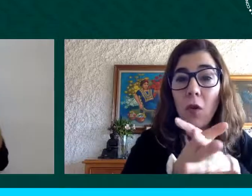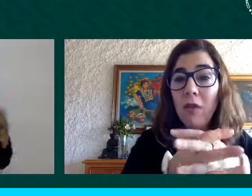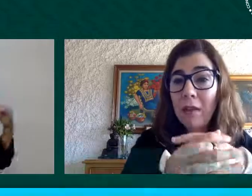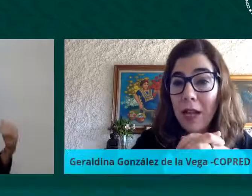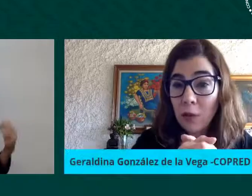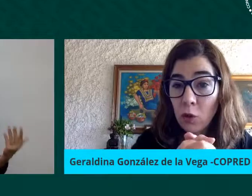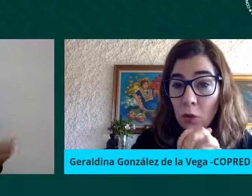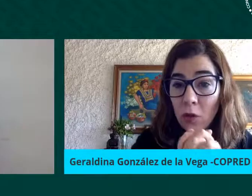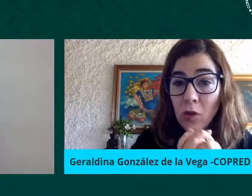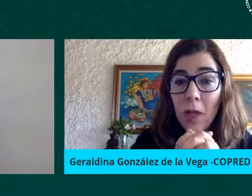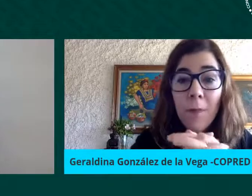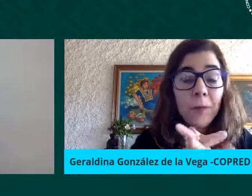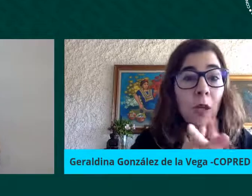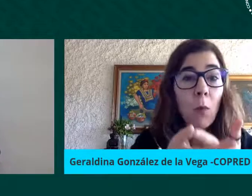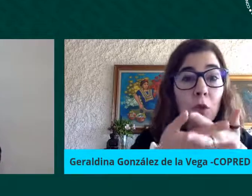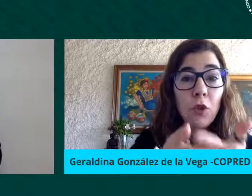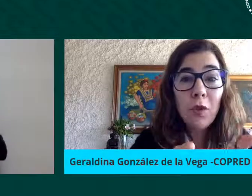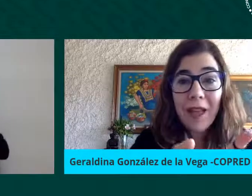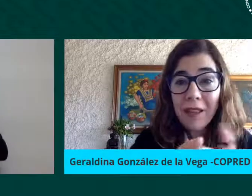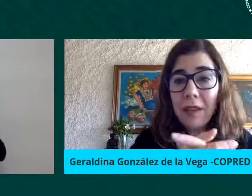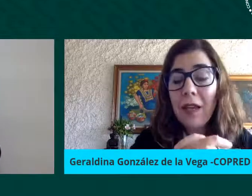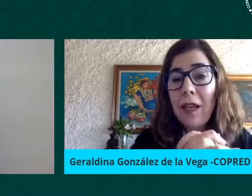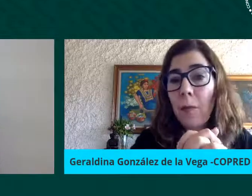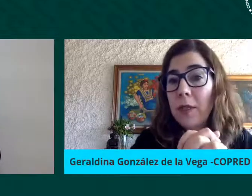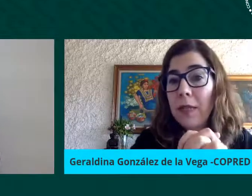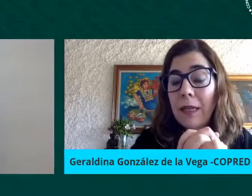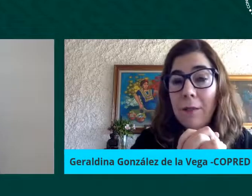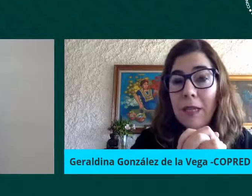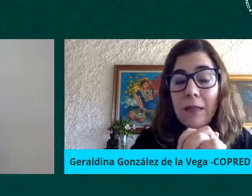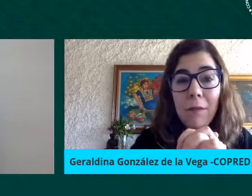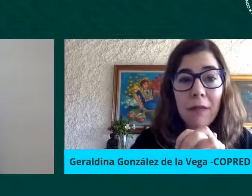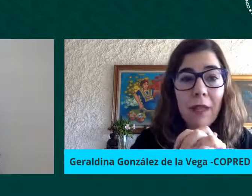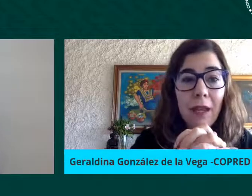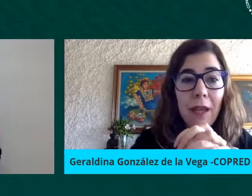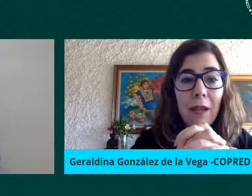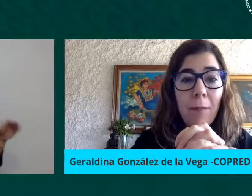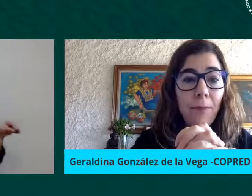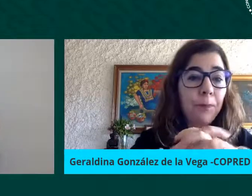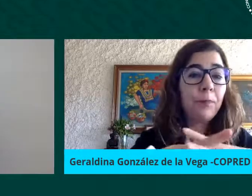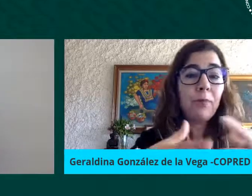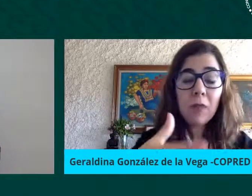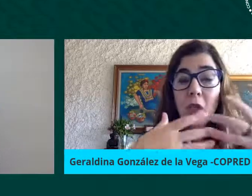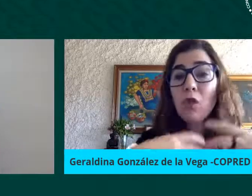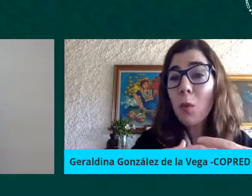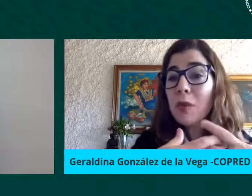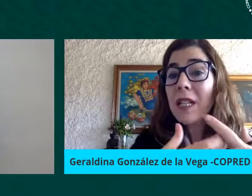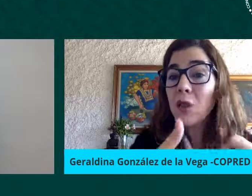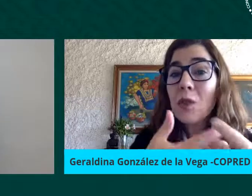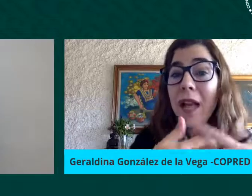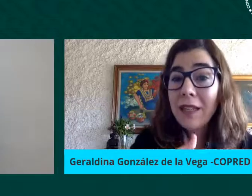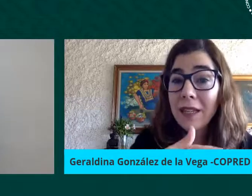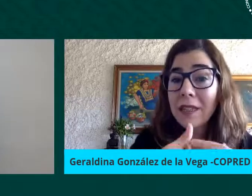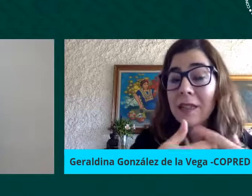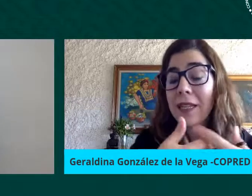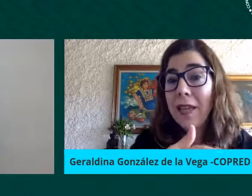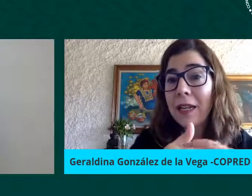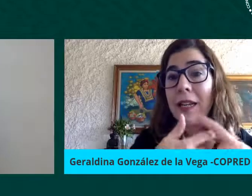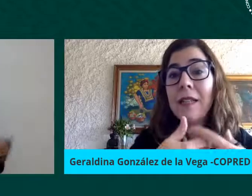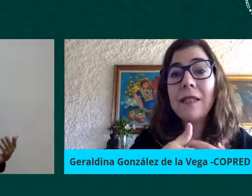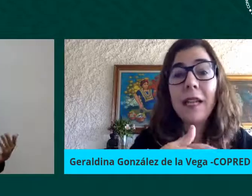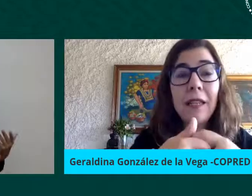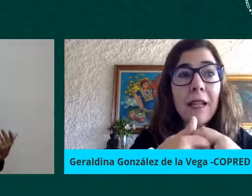gran reto frente a nosotros como ciudad pues evidentemente somos las ciudades